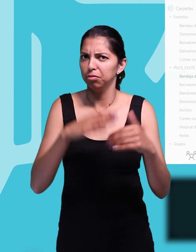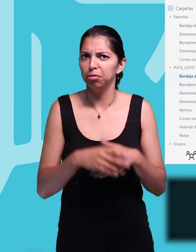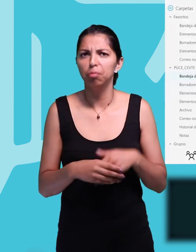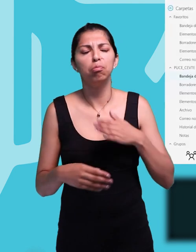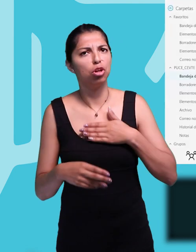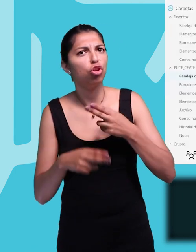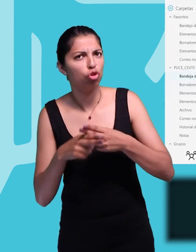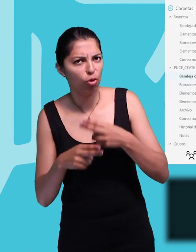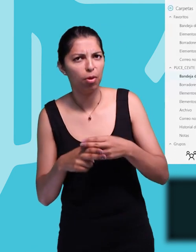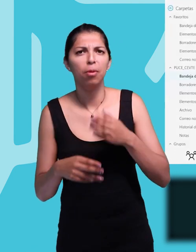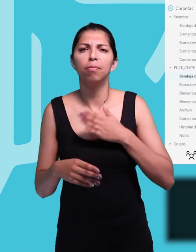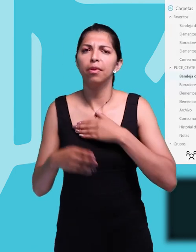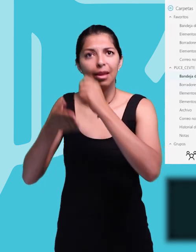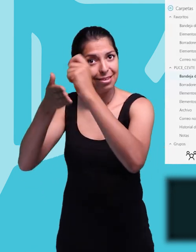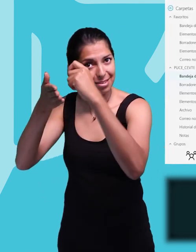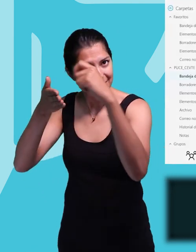que acabamos de configurar.